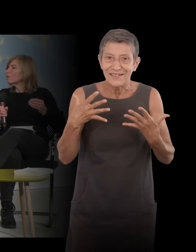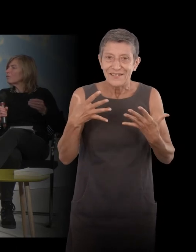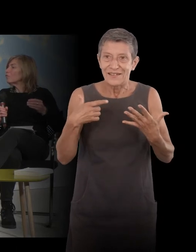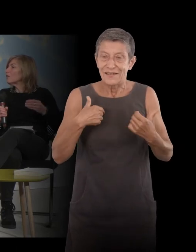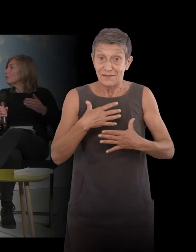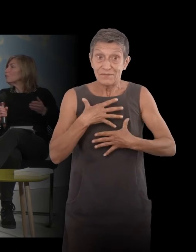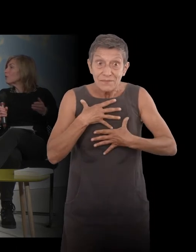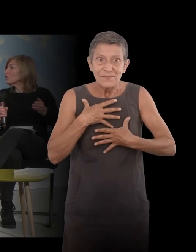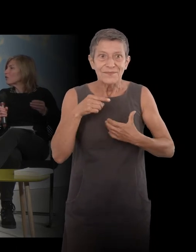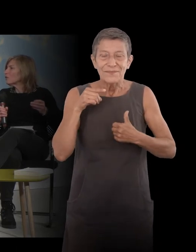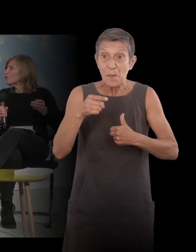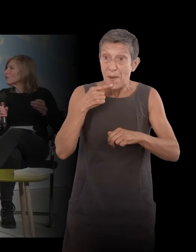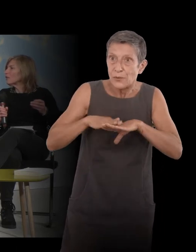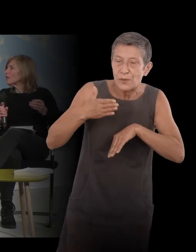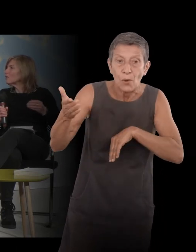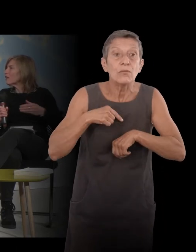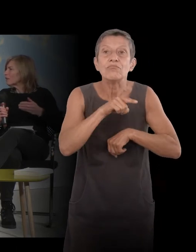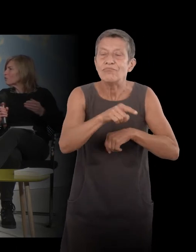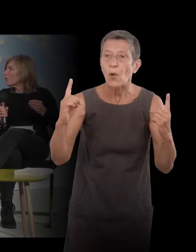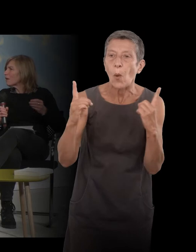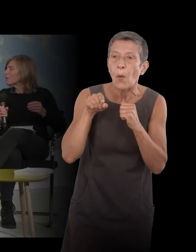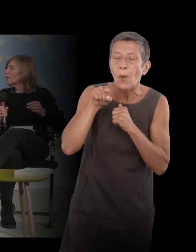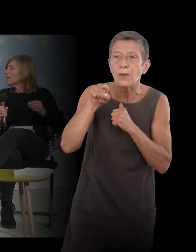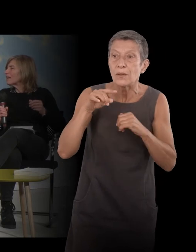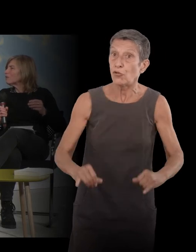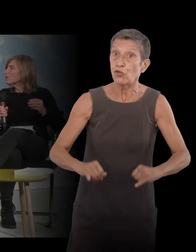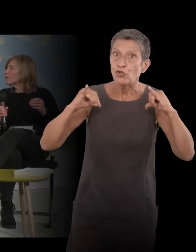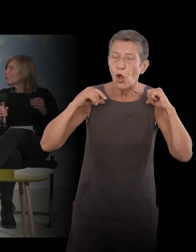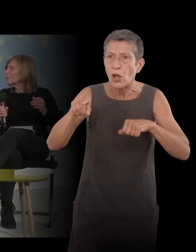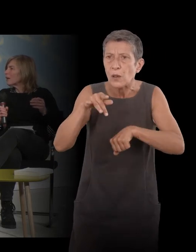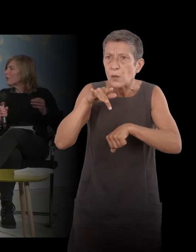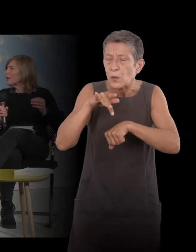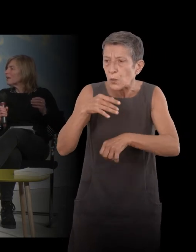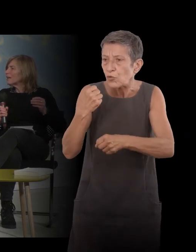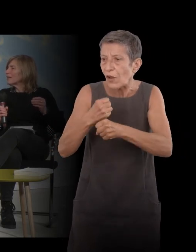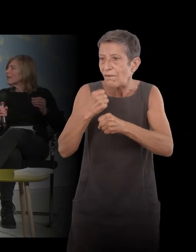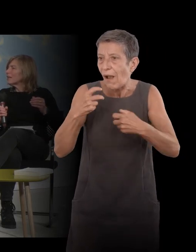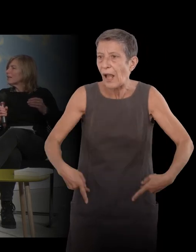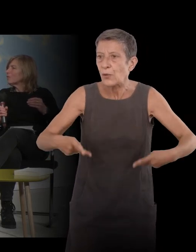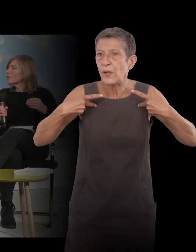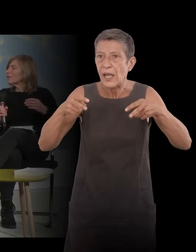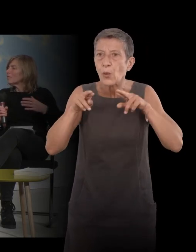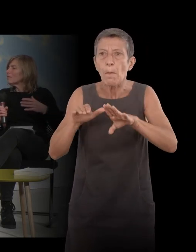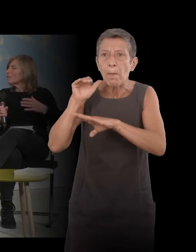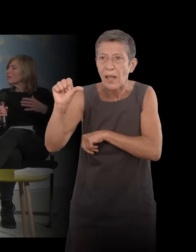Vous l'aviez connu très jeune, il avait travaillé je crois à l'atelier rue du Maître Albert, et donc ces